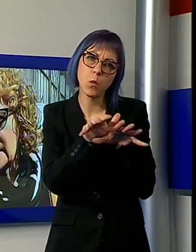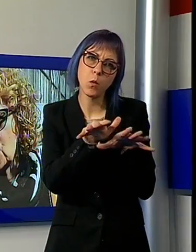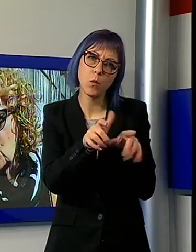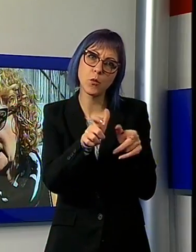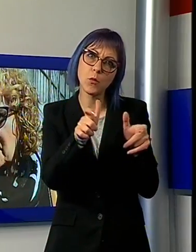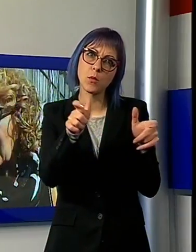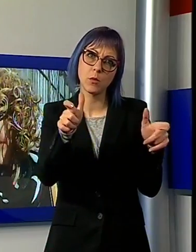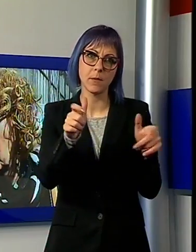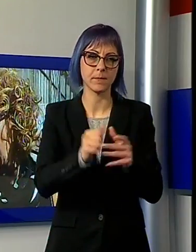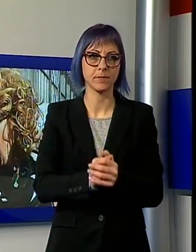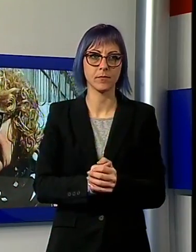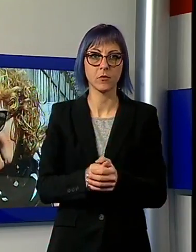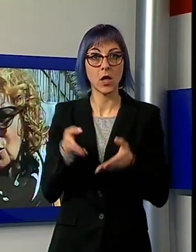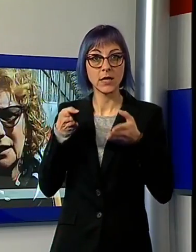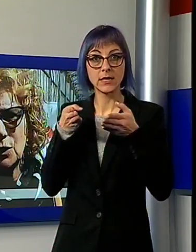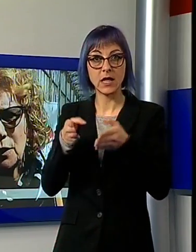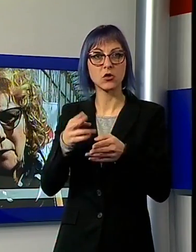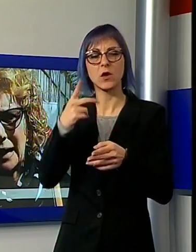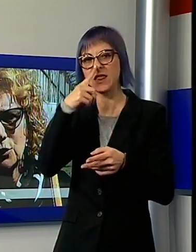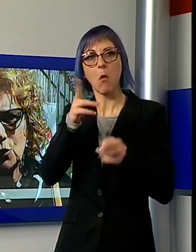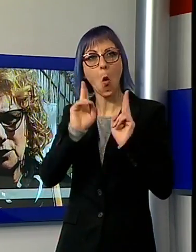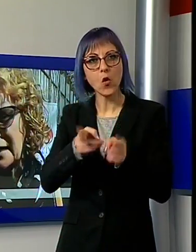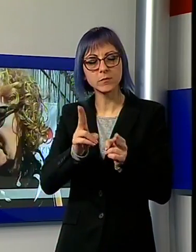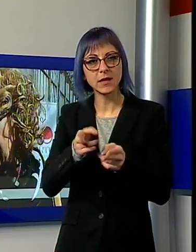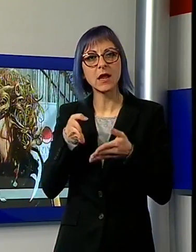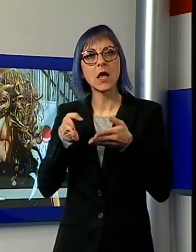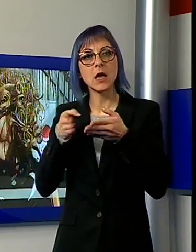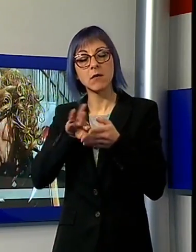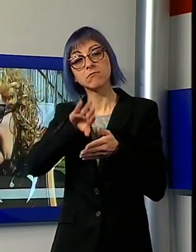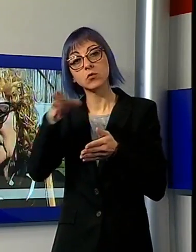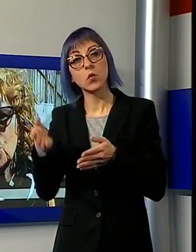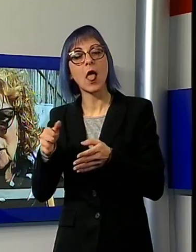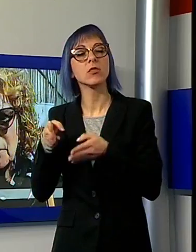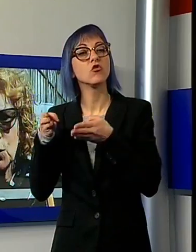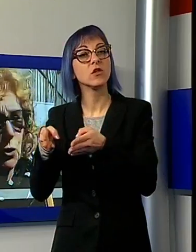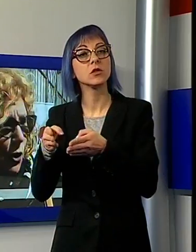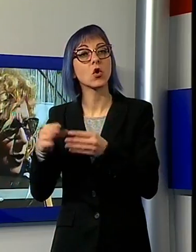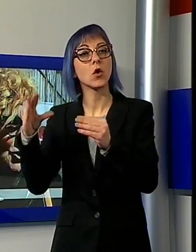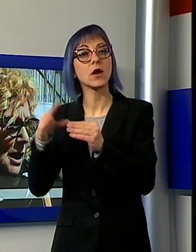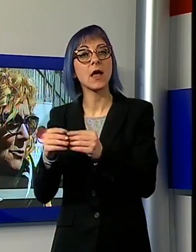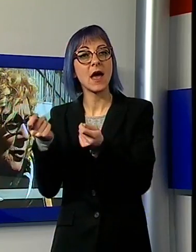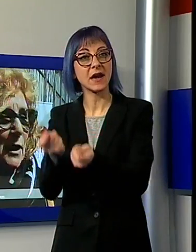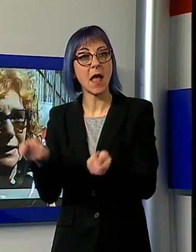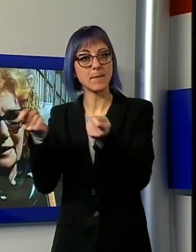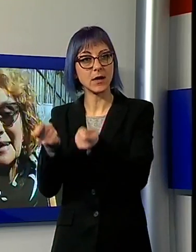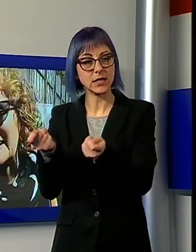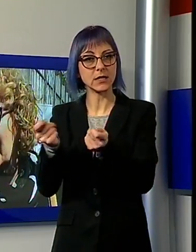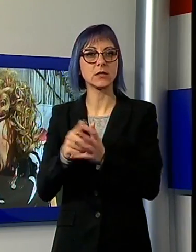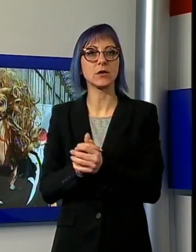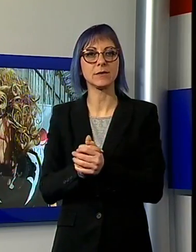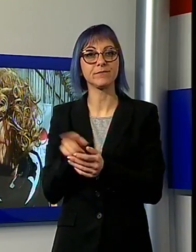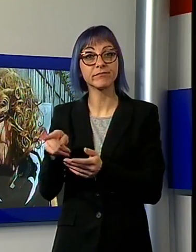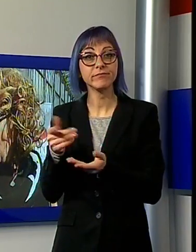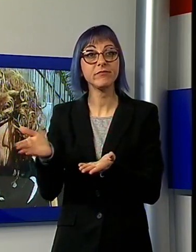Consta di un reparto ospedaliero e di un reparto di riabilitazione, dove appunto il